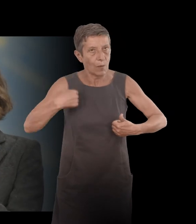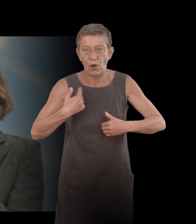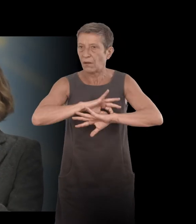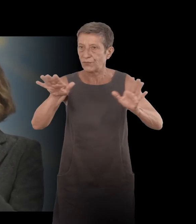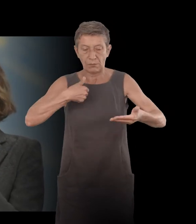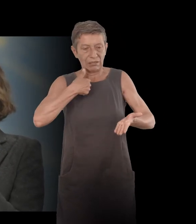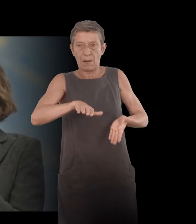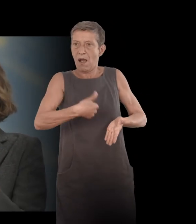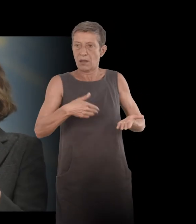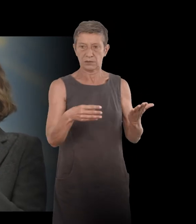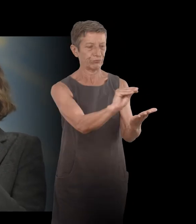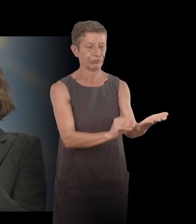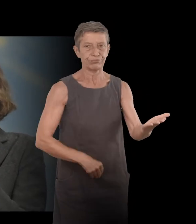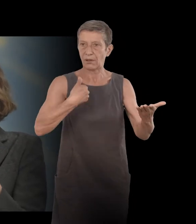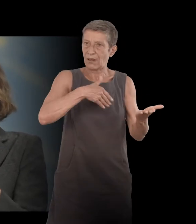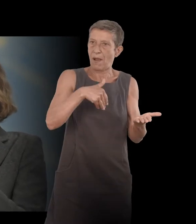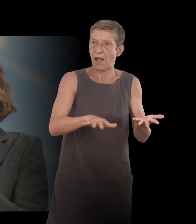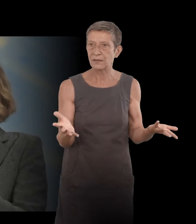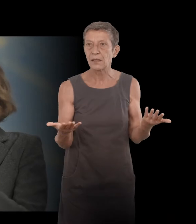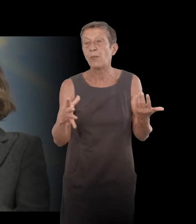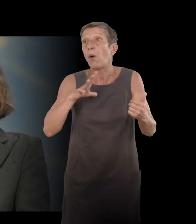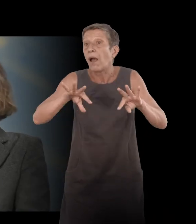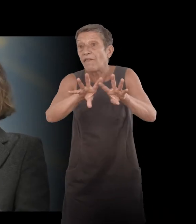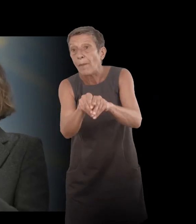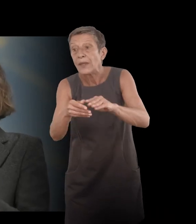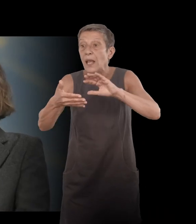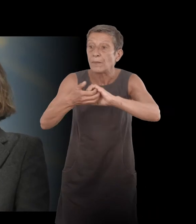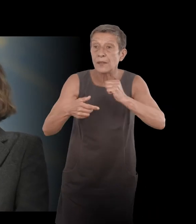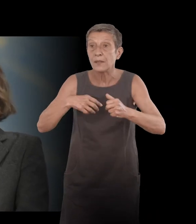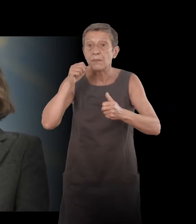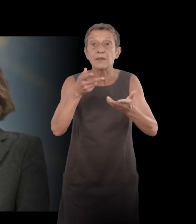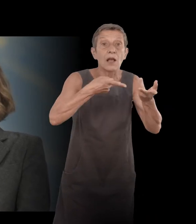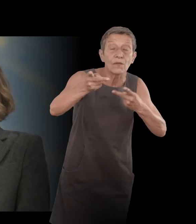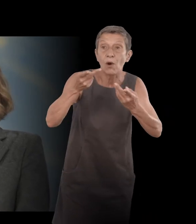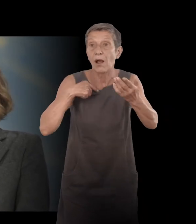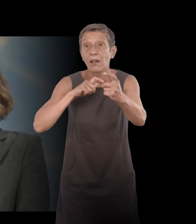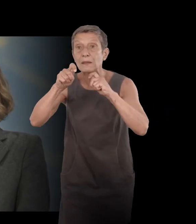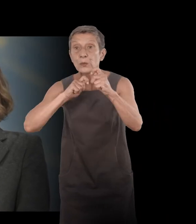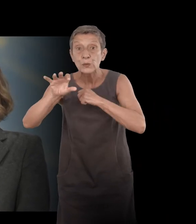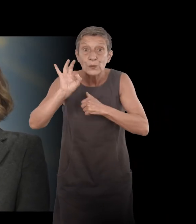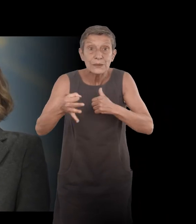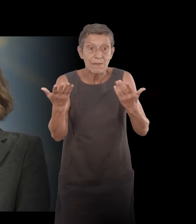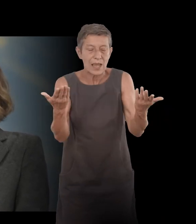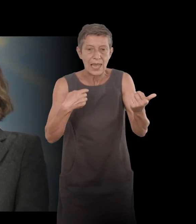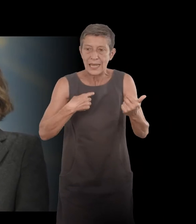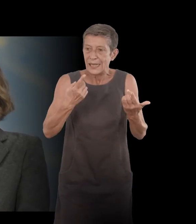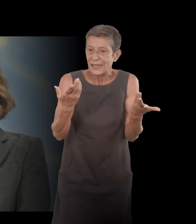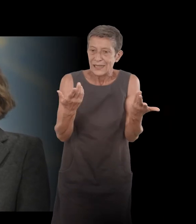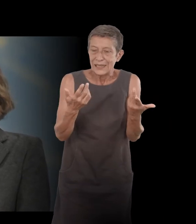Aussi, après, j'ai une famille, des amis, donc je leur envoyais des messages, on a discuté, mais il y avait toujours ce besoin, les gens s'attendaient